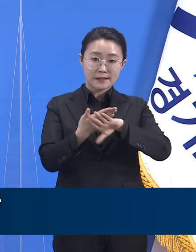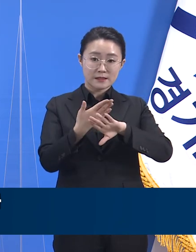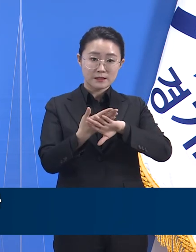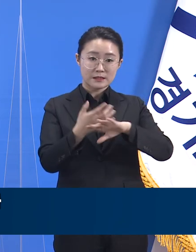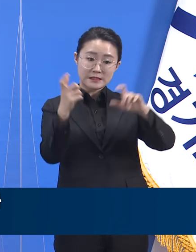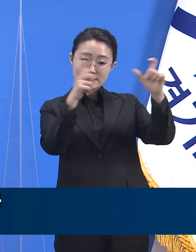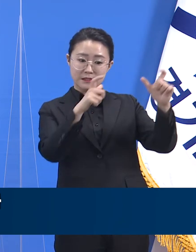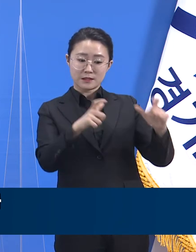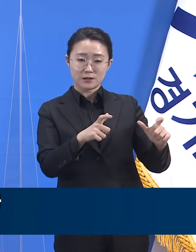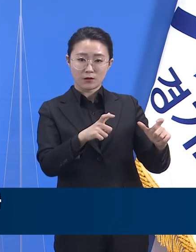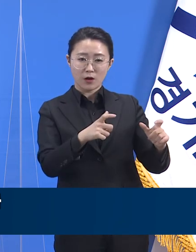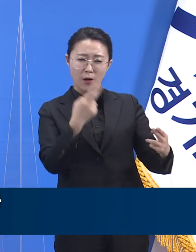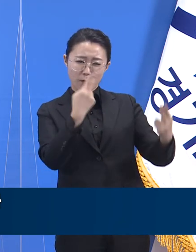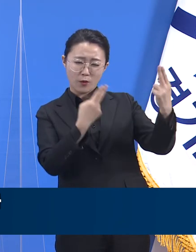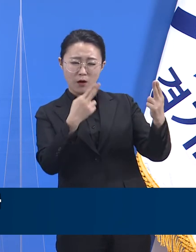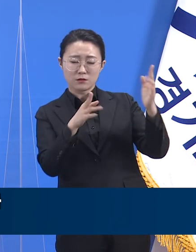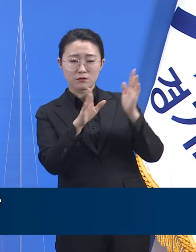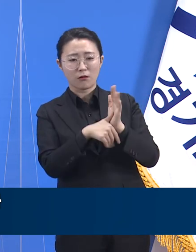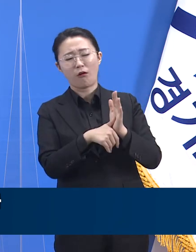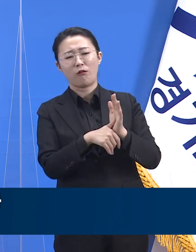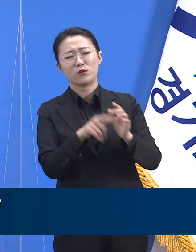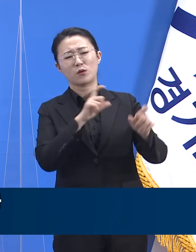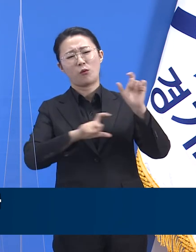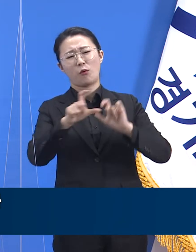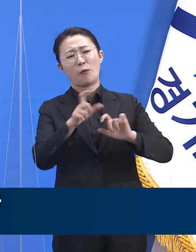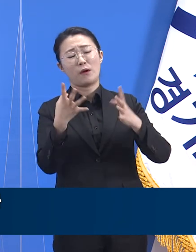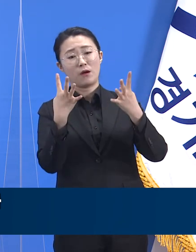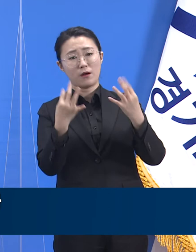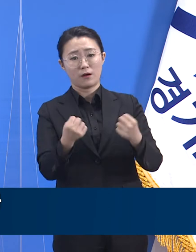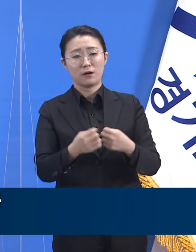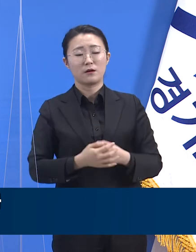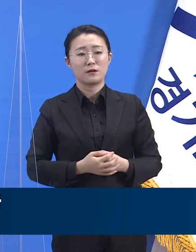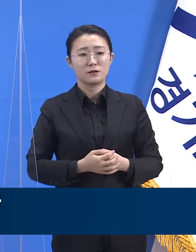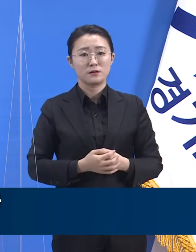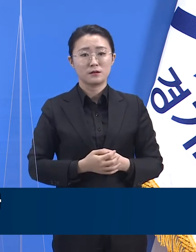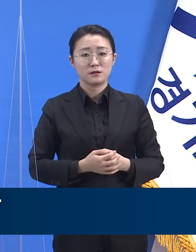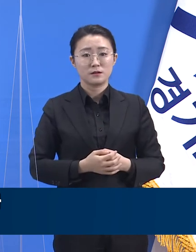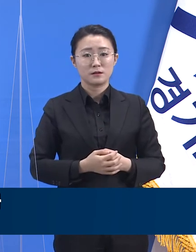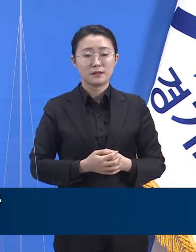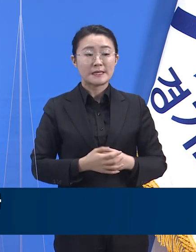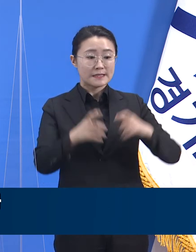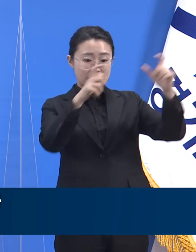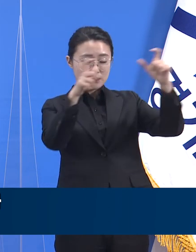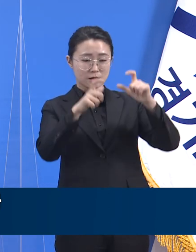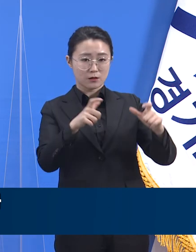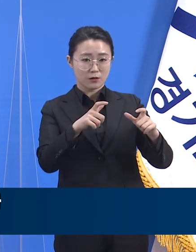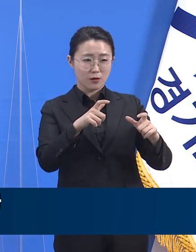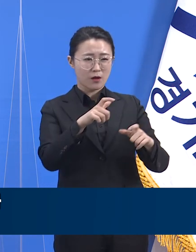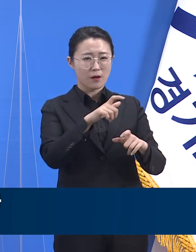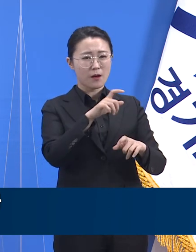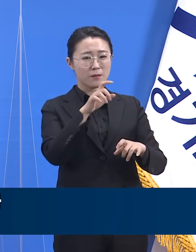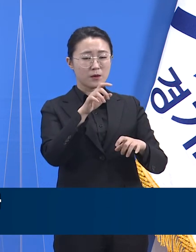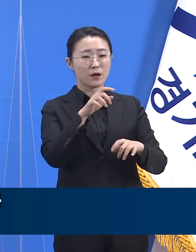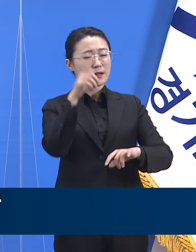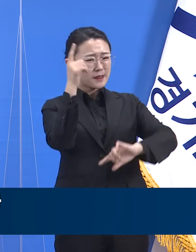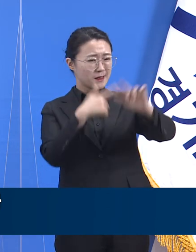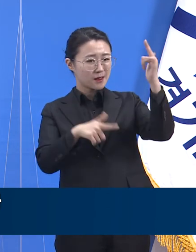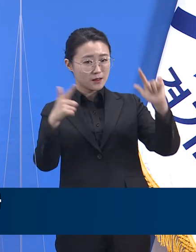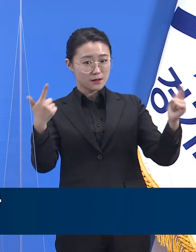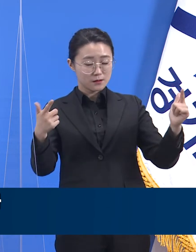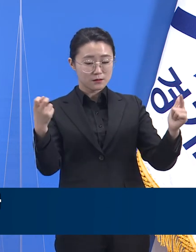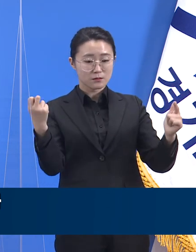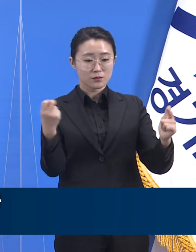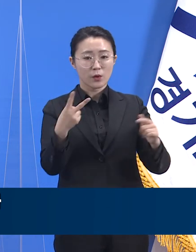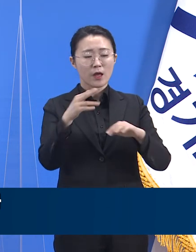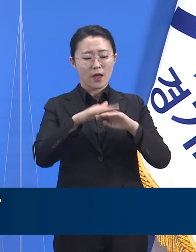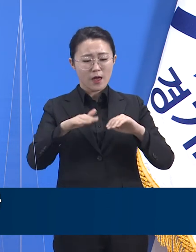현저한 차이를 보입니다. 각 지역마다 당면 현안이 다르고 우선 해결과제도 다르다는 사실에